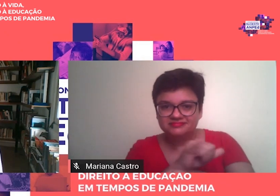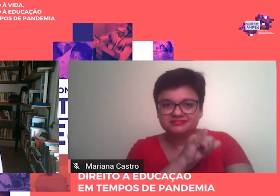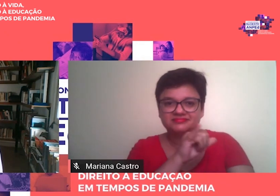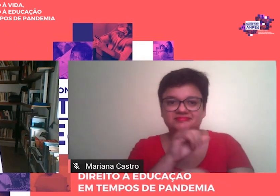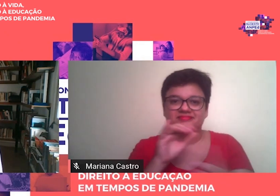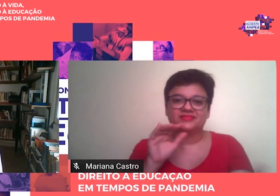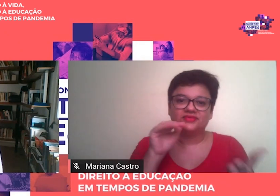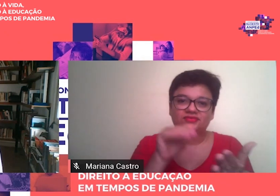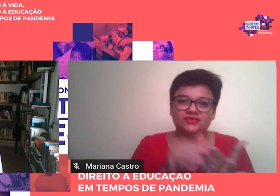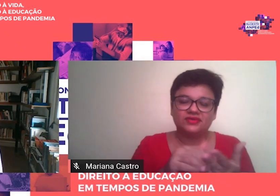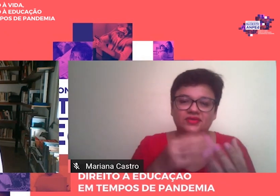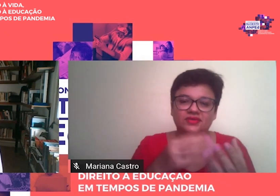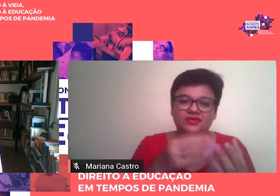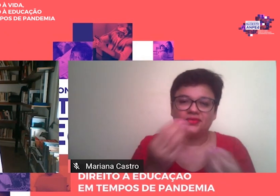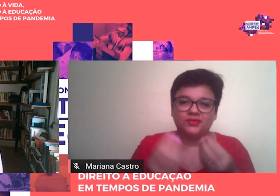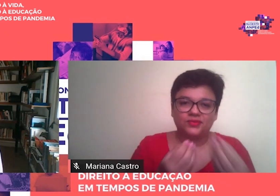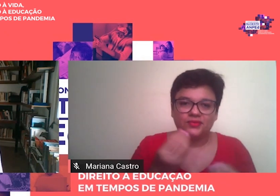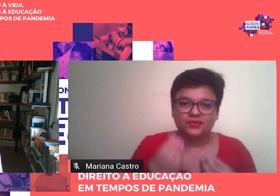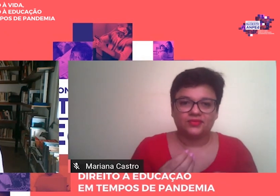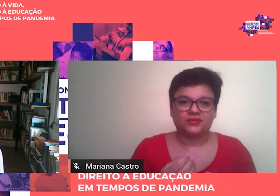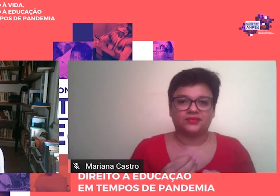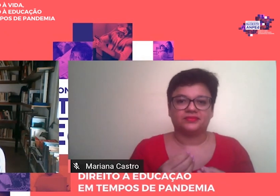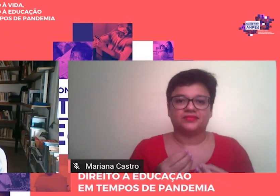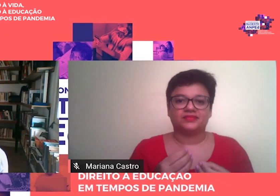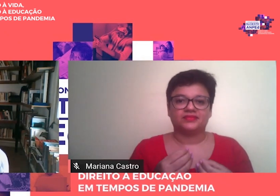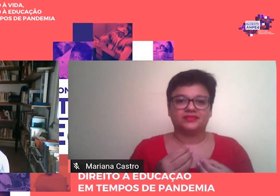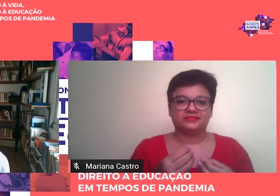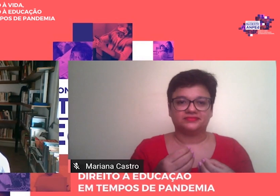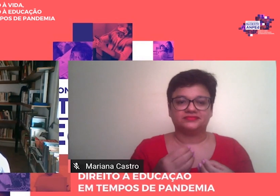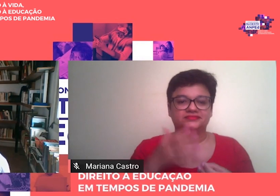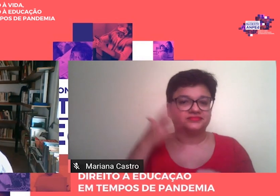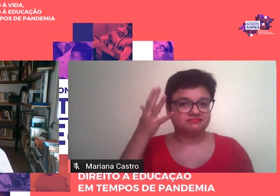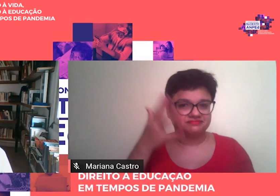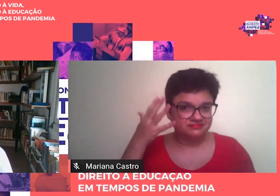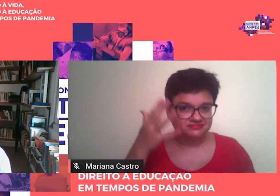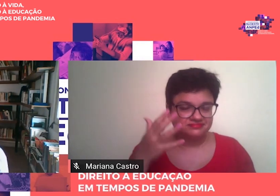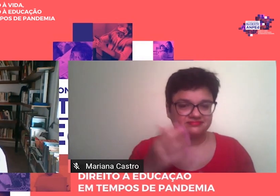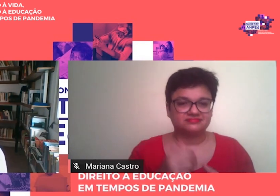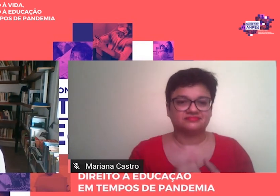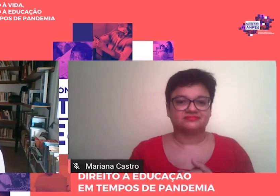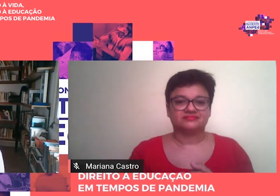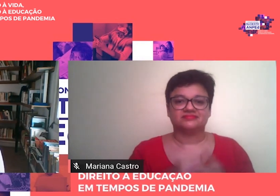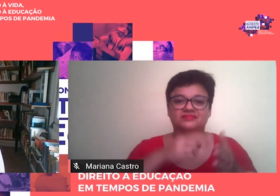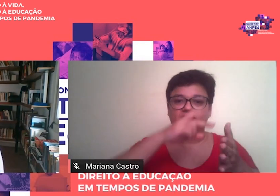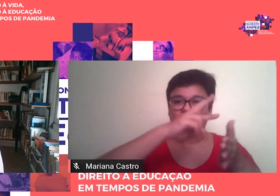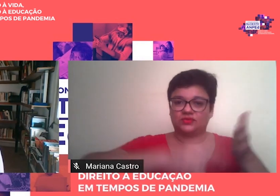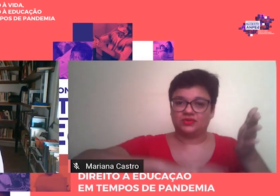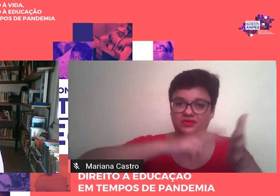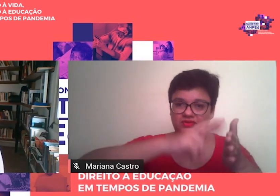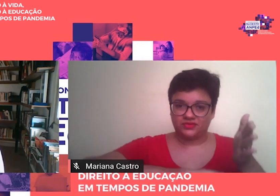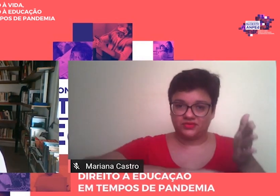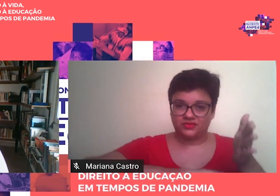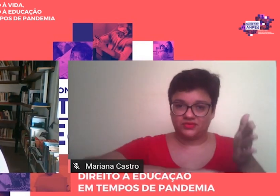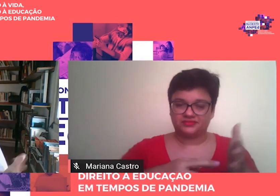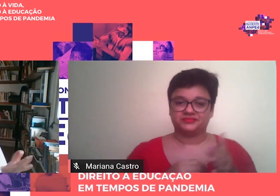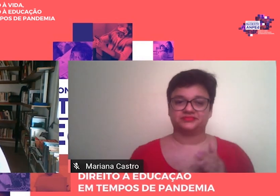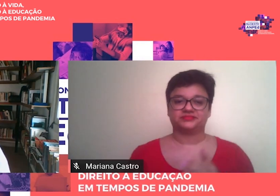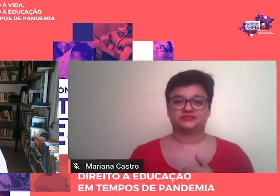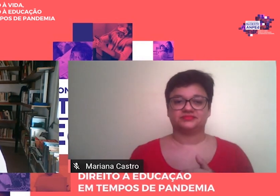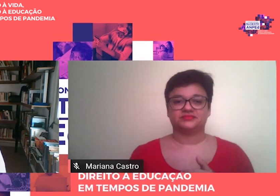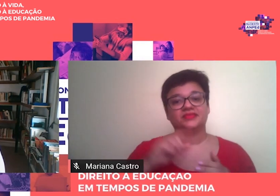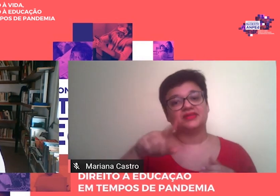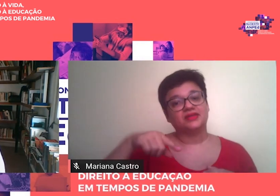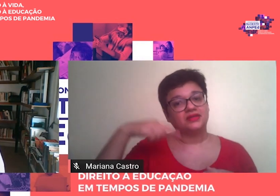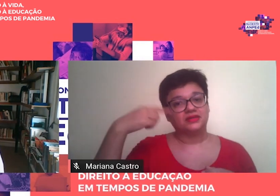do evento e do relatório do evento, depois,